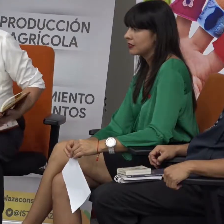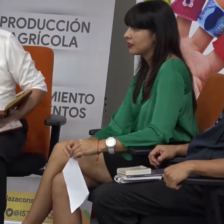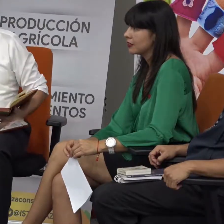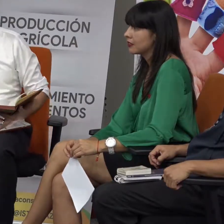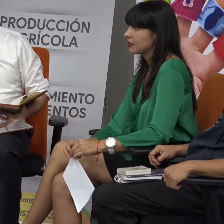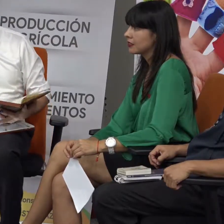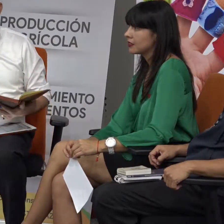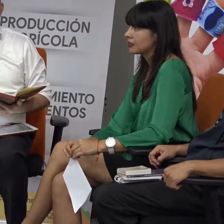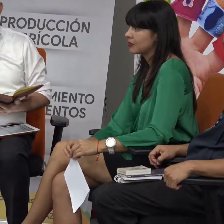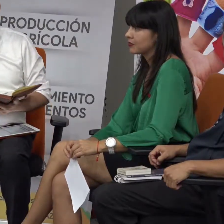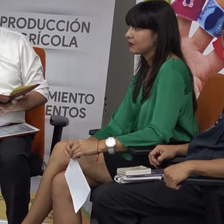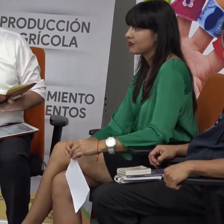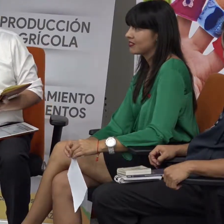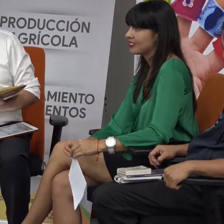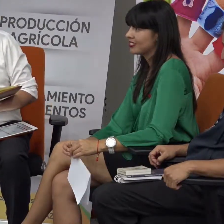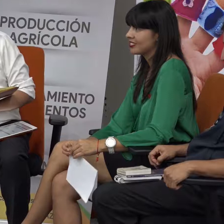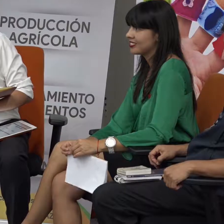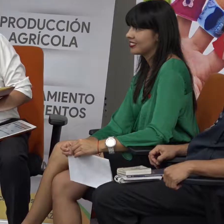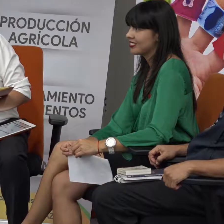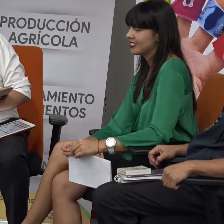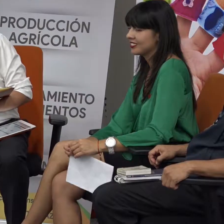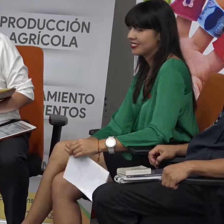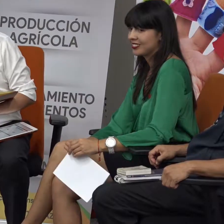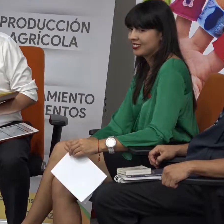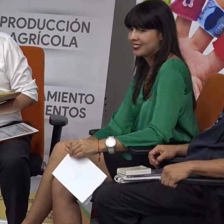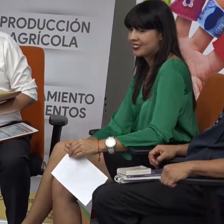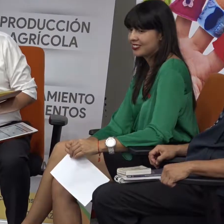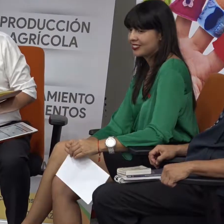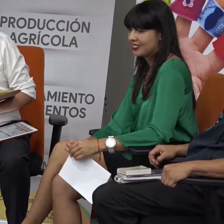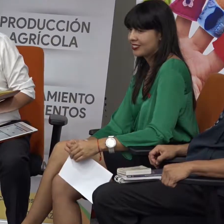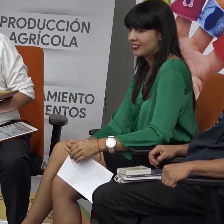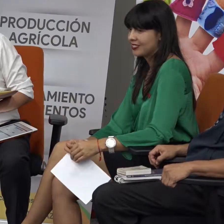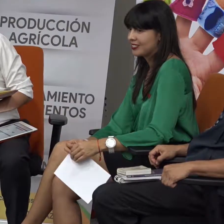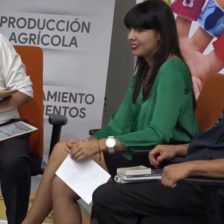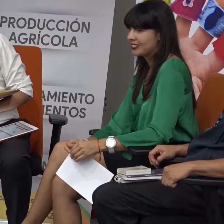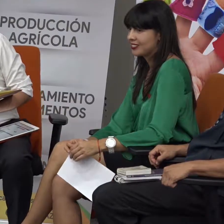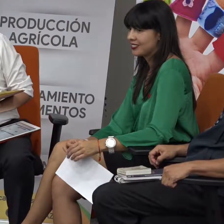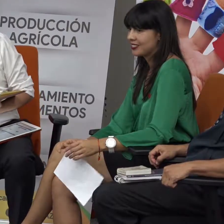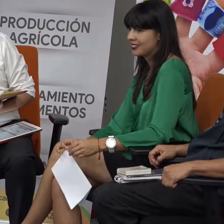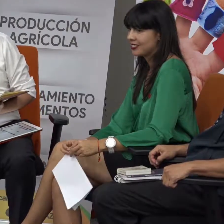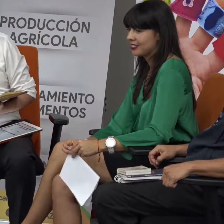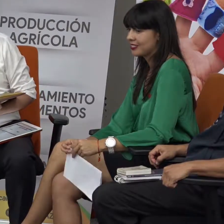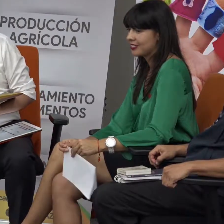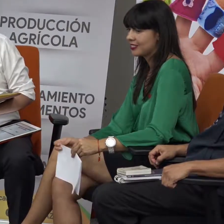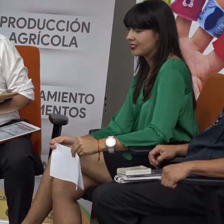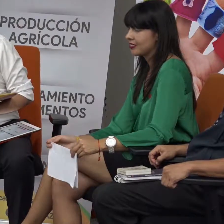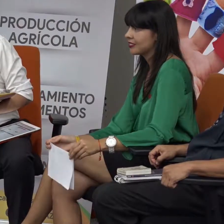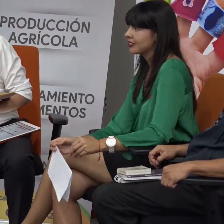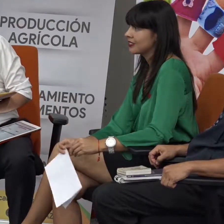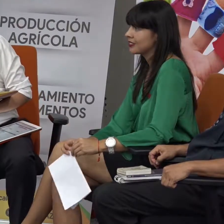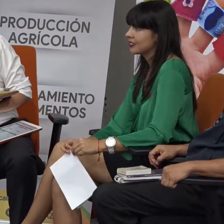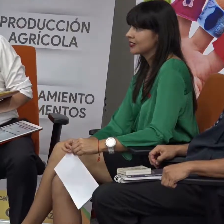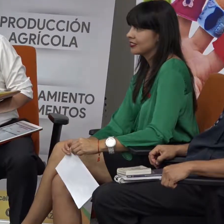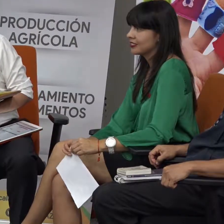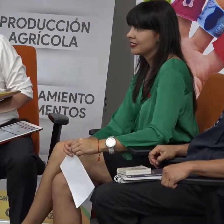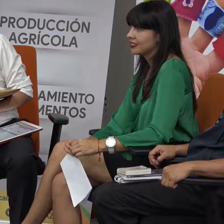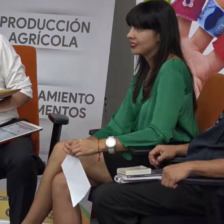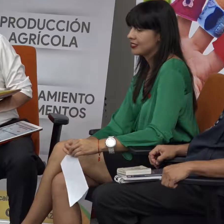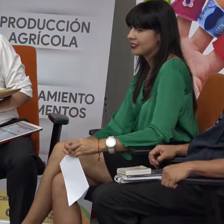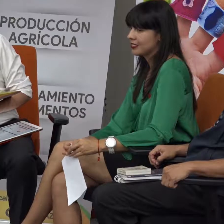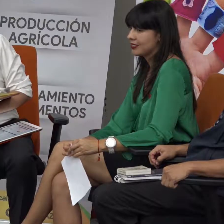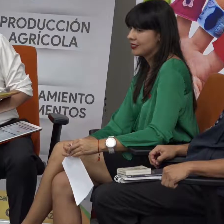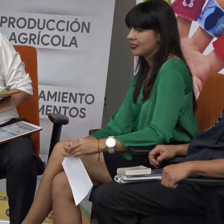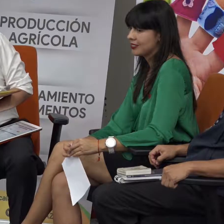parecería que no les ha costado nada parecería que al igual que los demás terminamos nuestro colegio y llegamos acá y